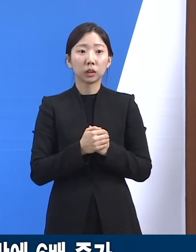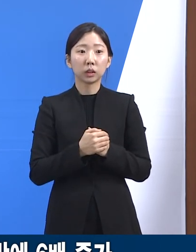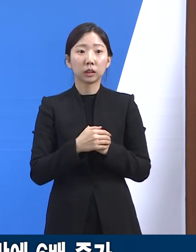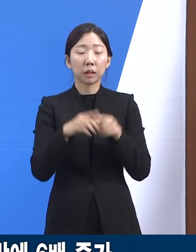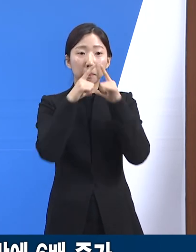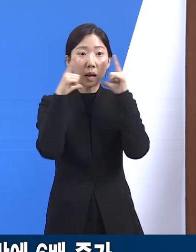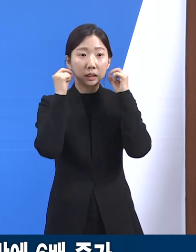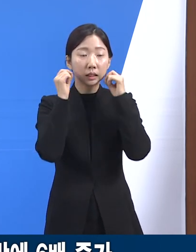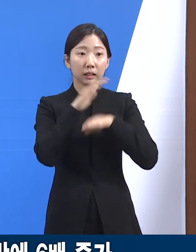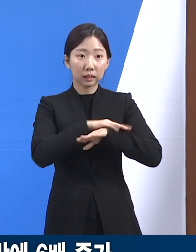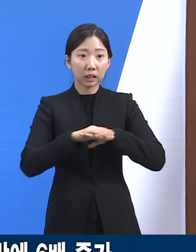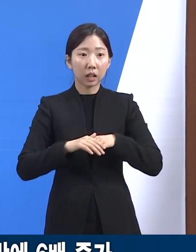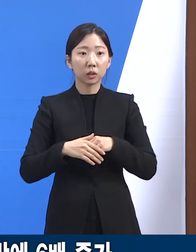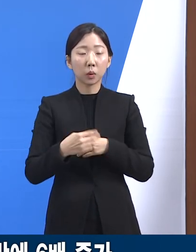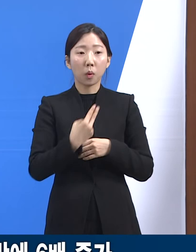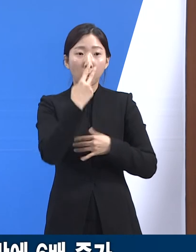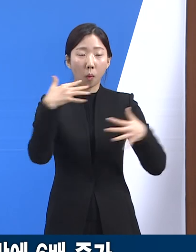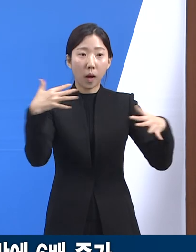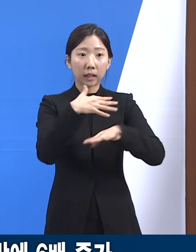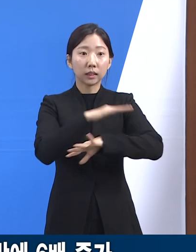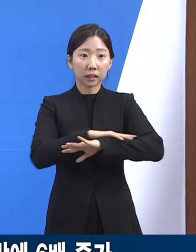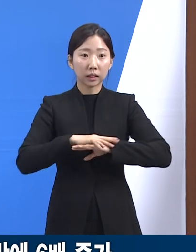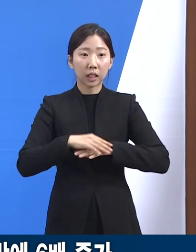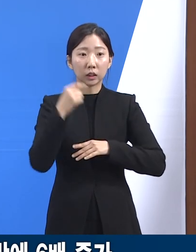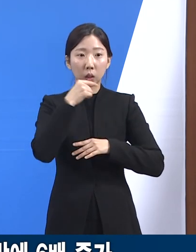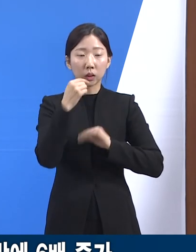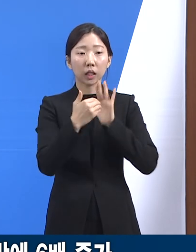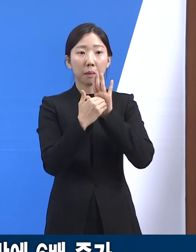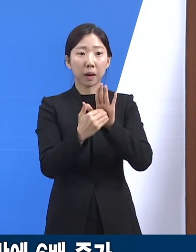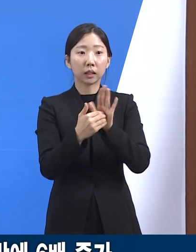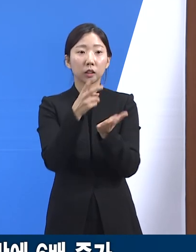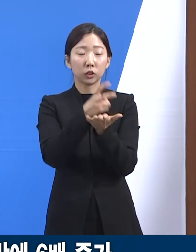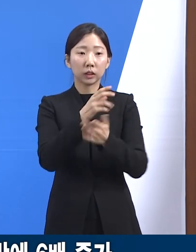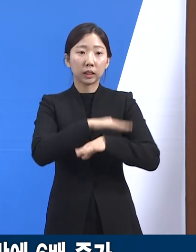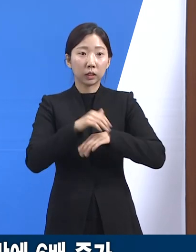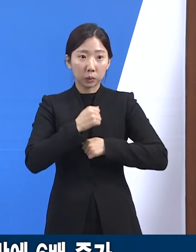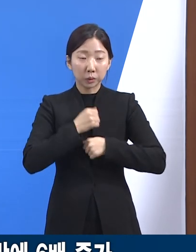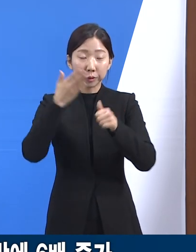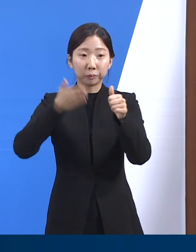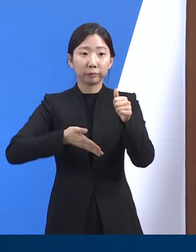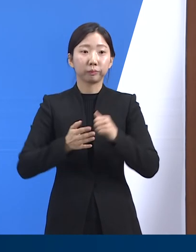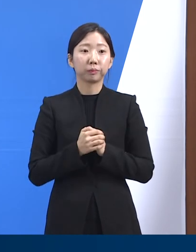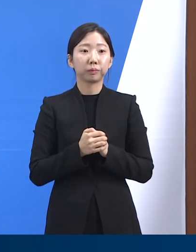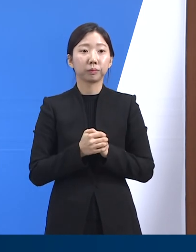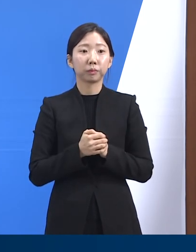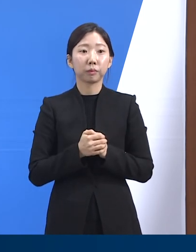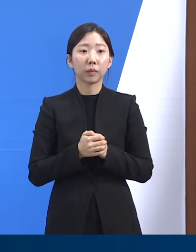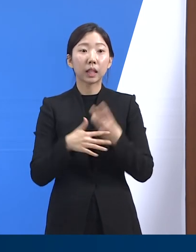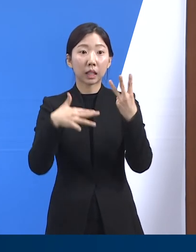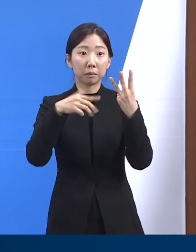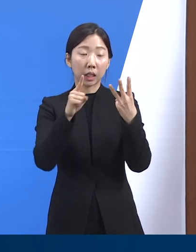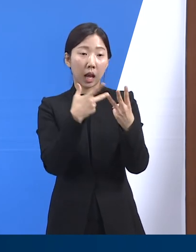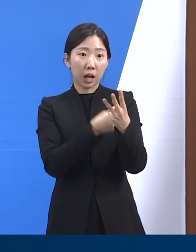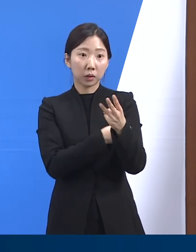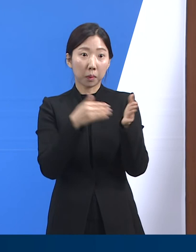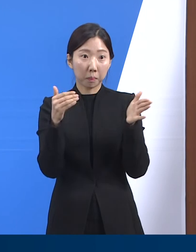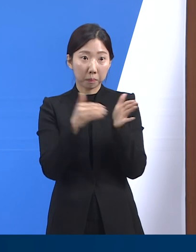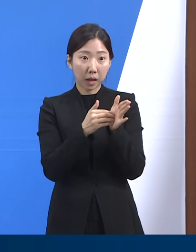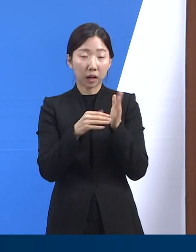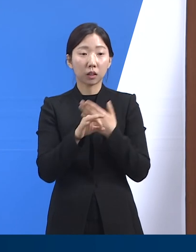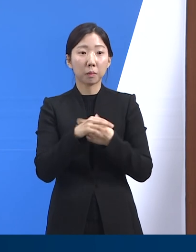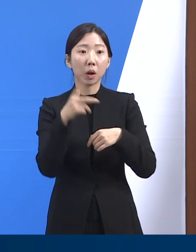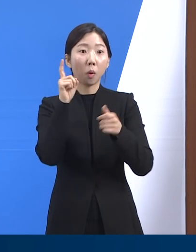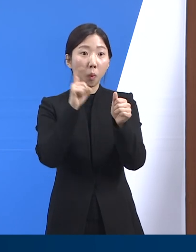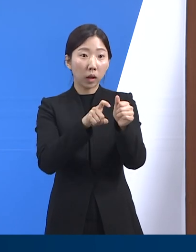마스크 착용, 주기적 환기 등 철저한 방역수칙 실천을 부탁드립니다. 특히 3차 접종을 완료하면 접종 후